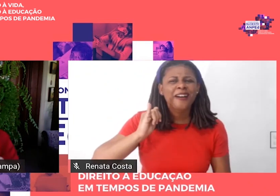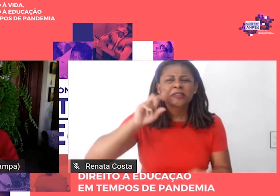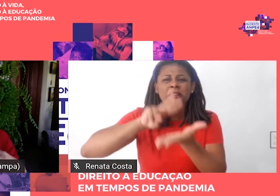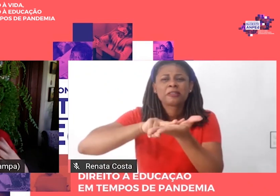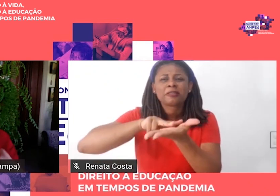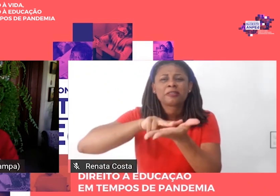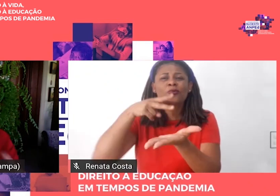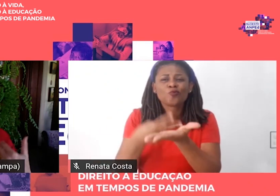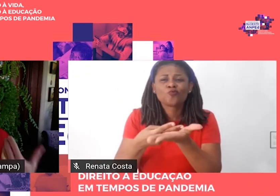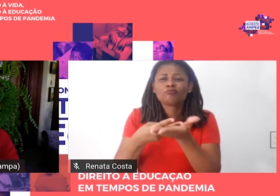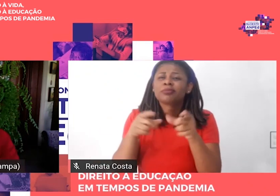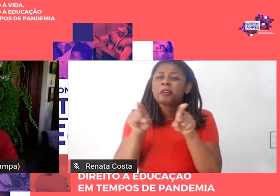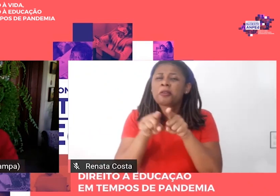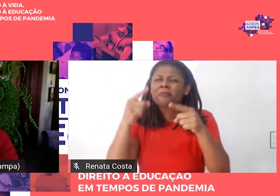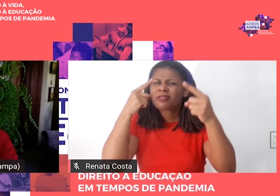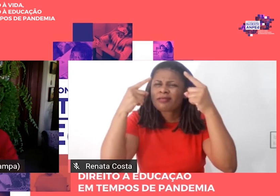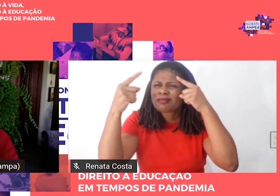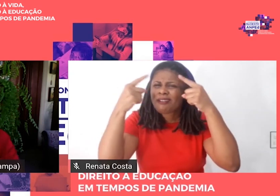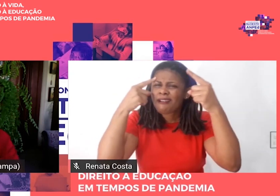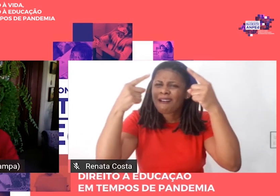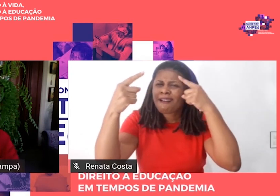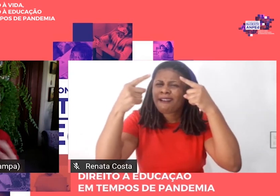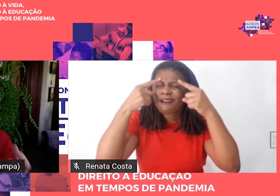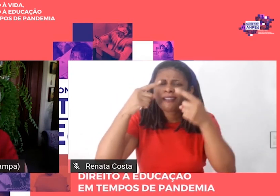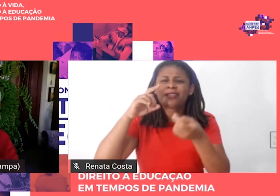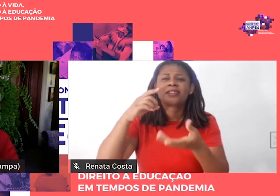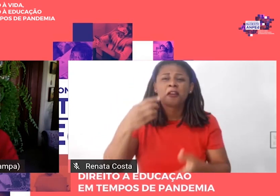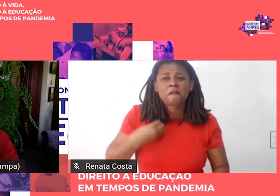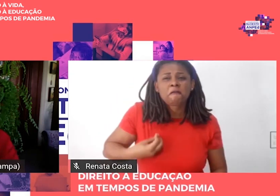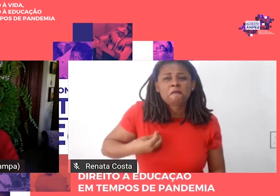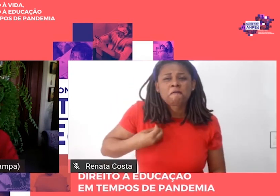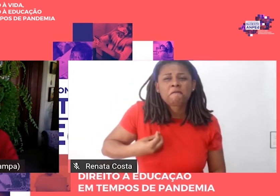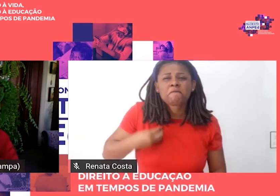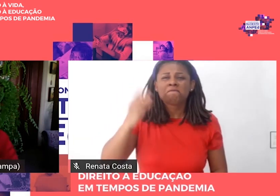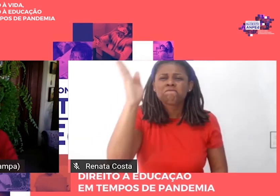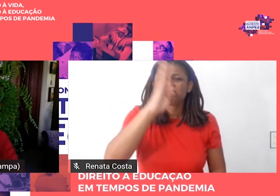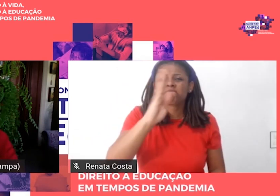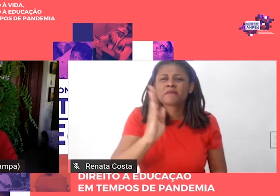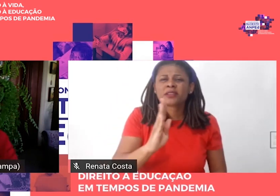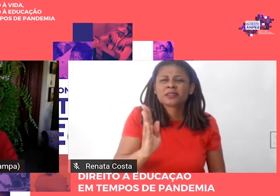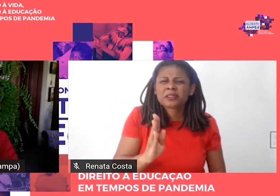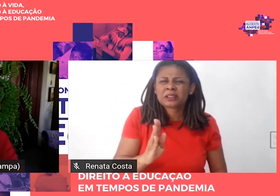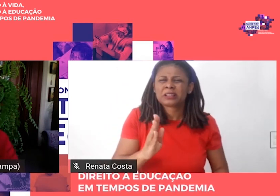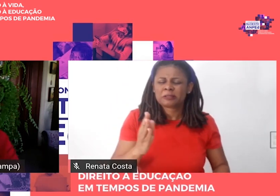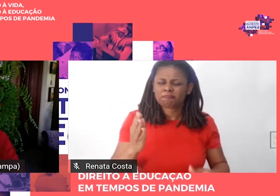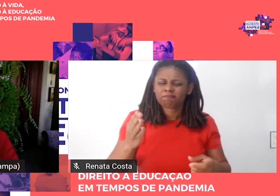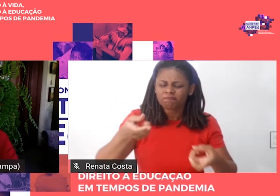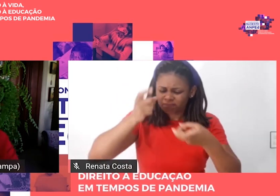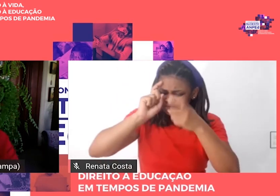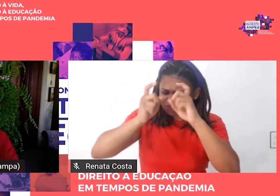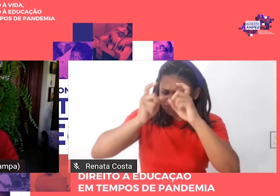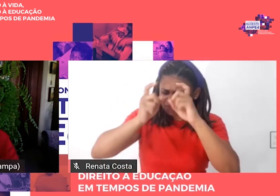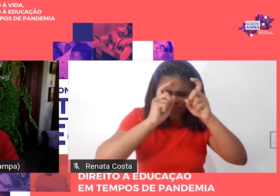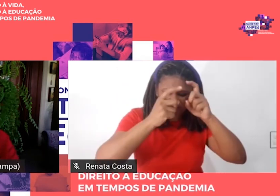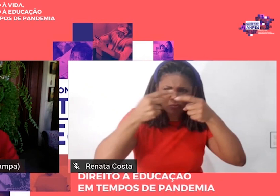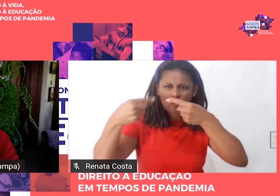ideias e a realidade brasileira sendo problematizada, sendo debatida. Bom,